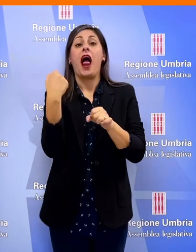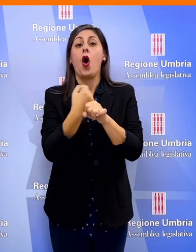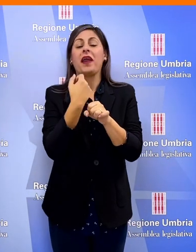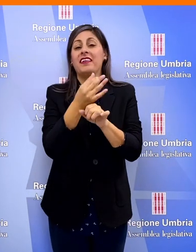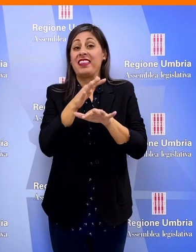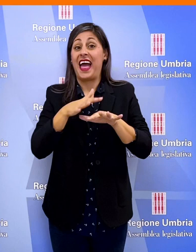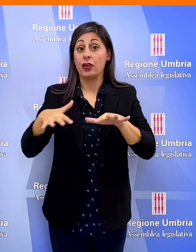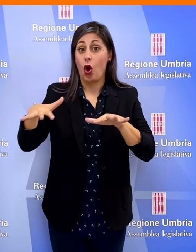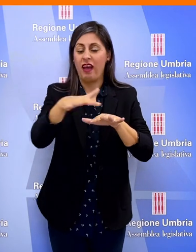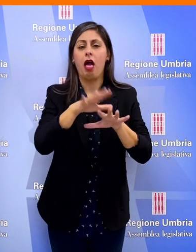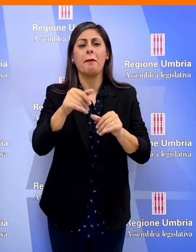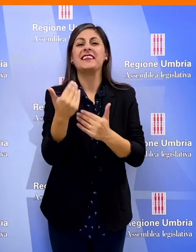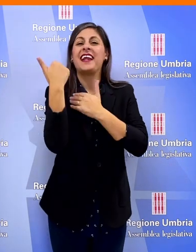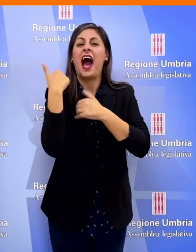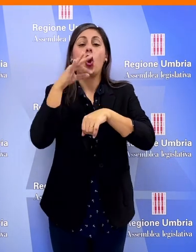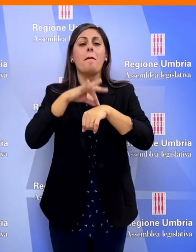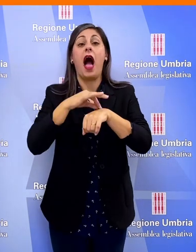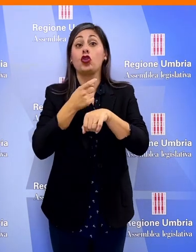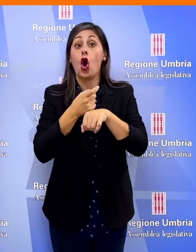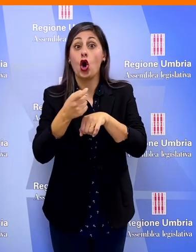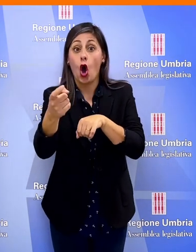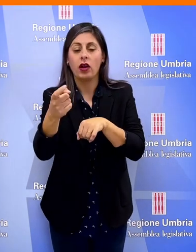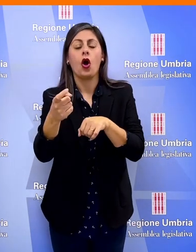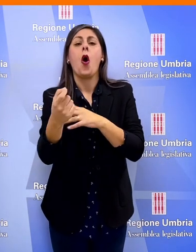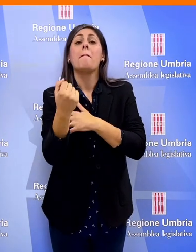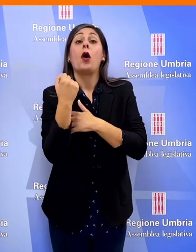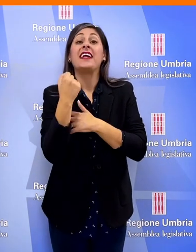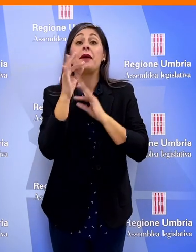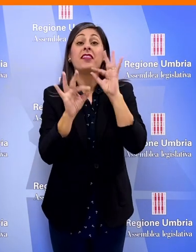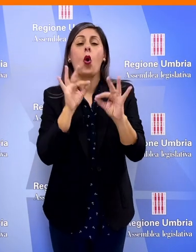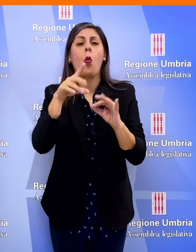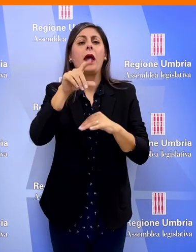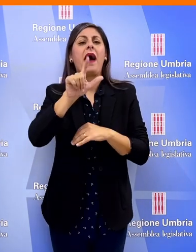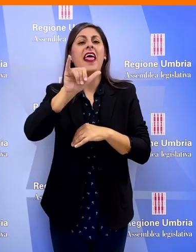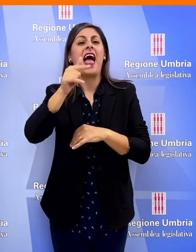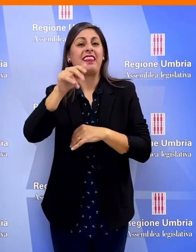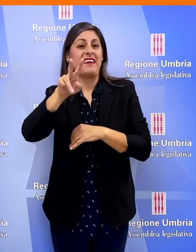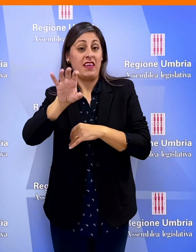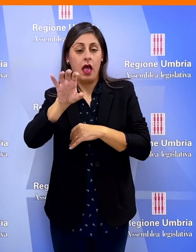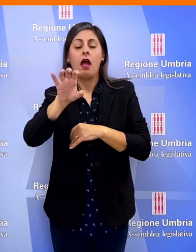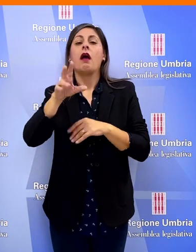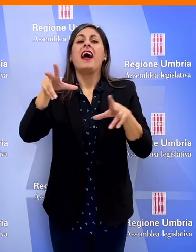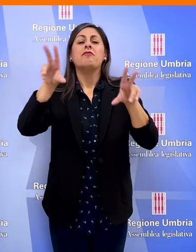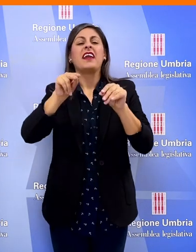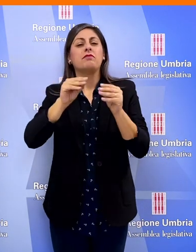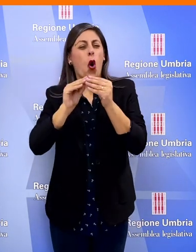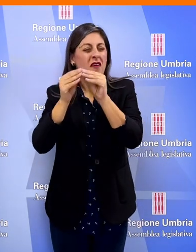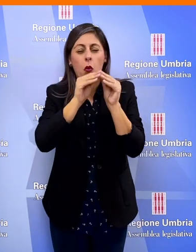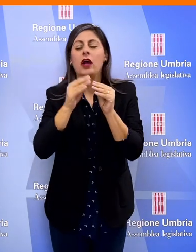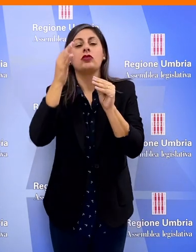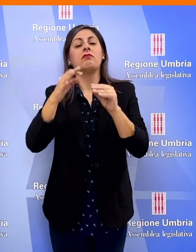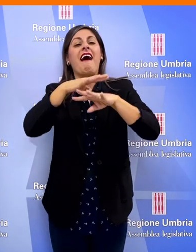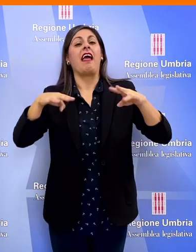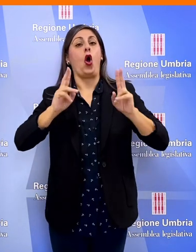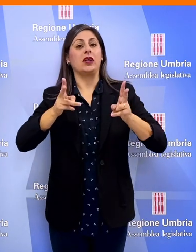centrali operative territoriali la presa in carico del malato cronico, il potenziamento delle cure palliative la riconfigurazione